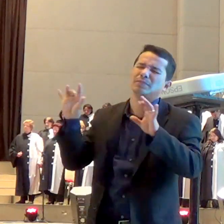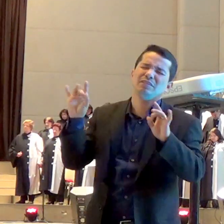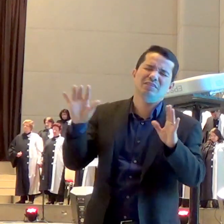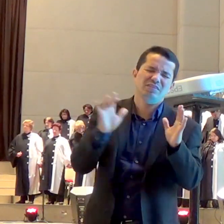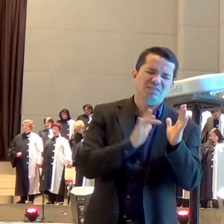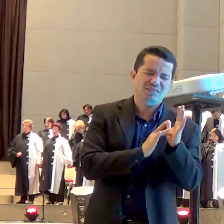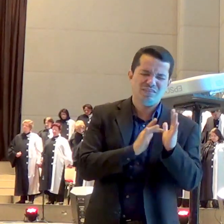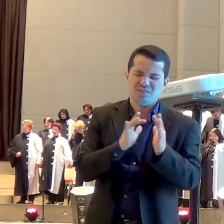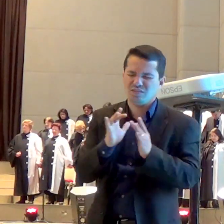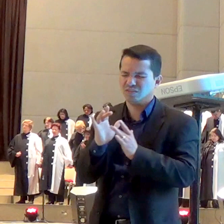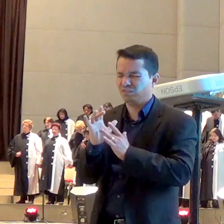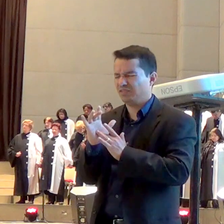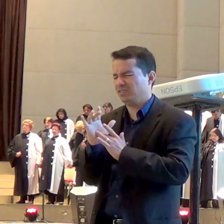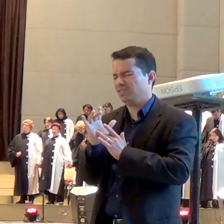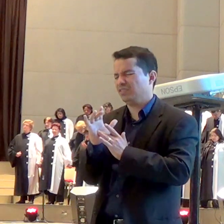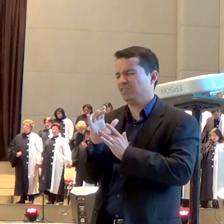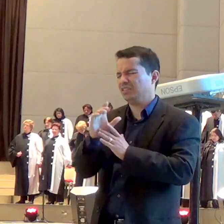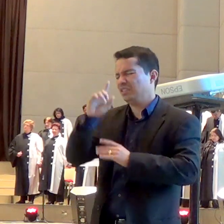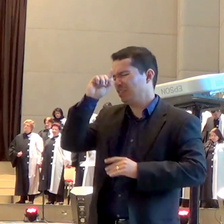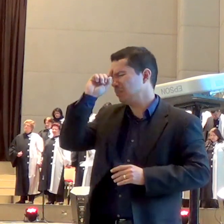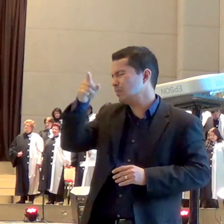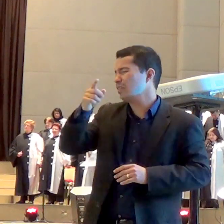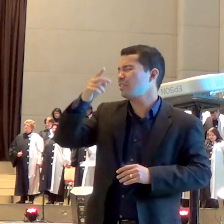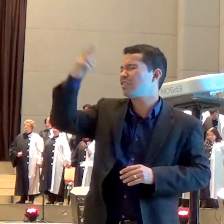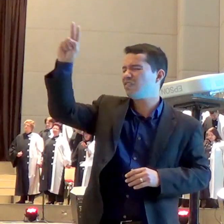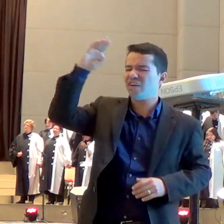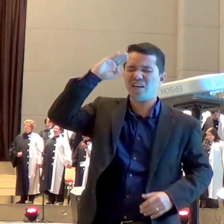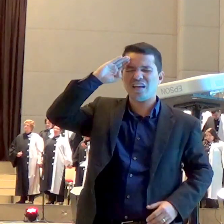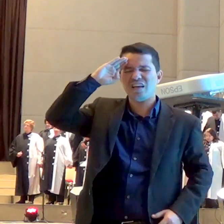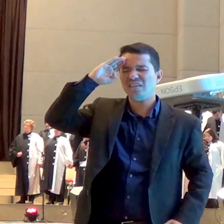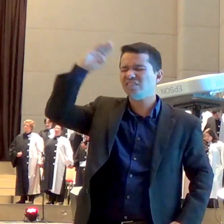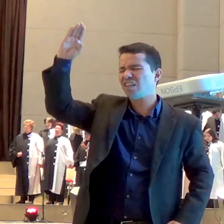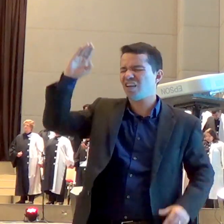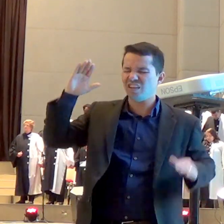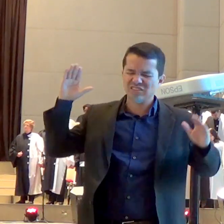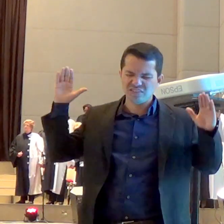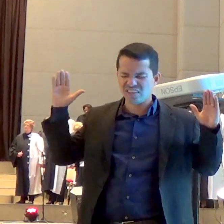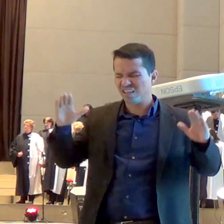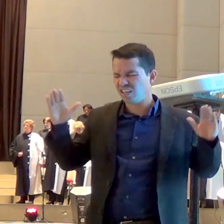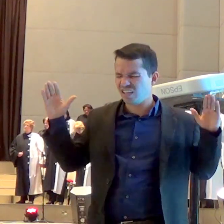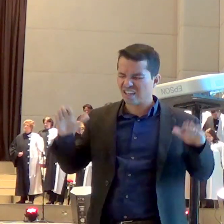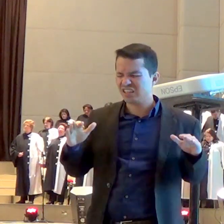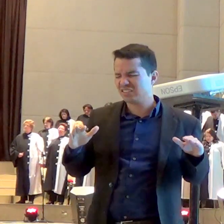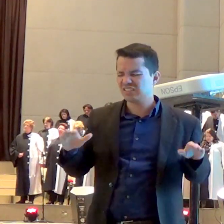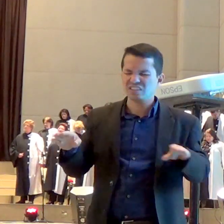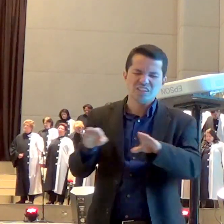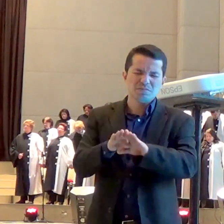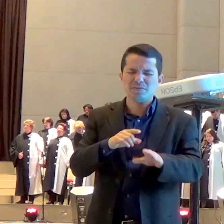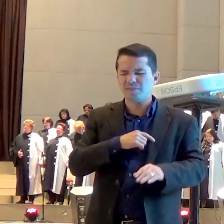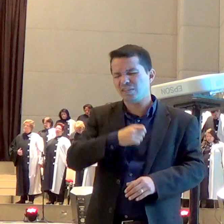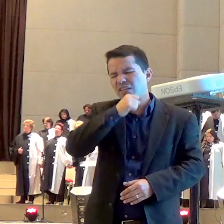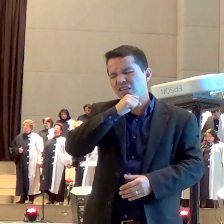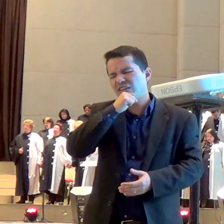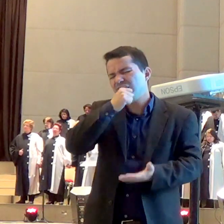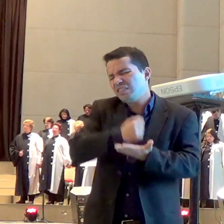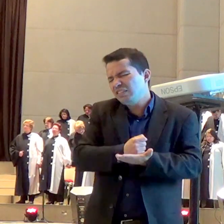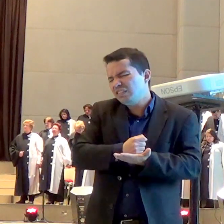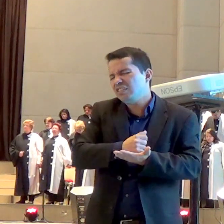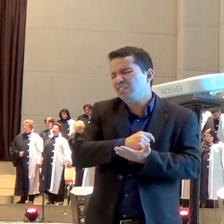exércitos celestiais ó pai na bíblia no velho testamento a gente viu os exércitos celestiais indo na frente das